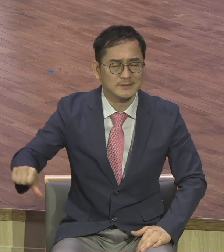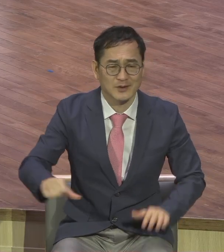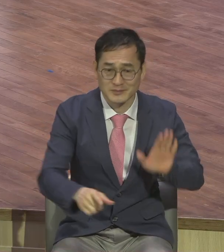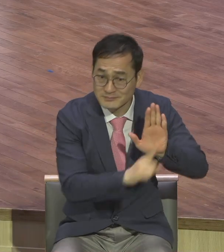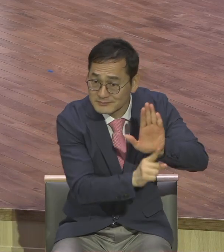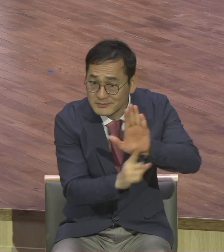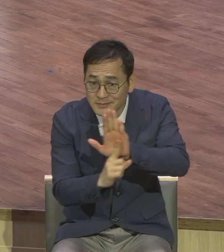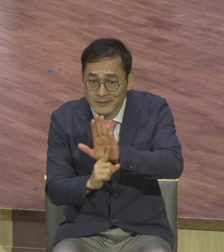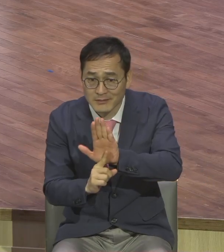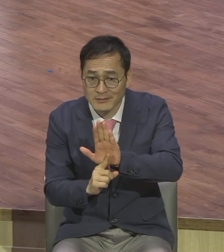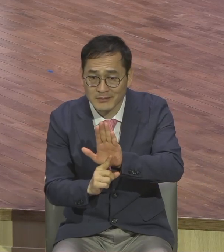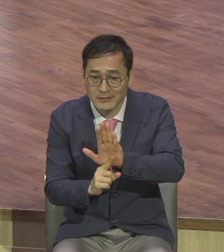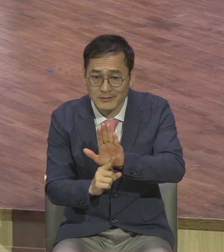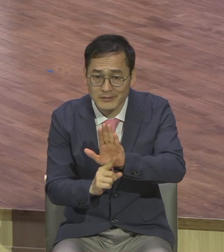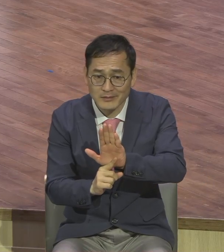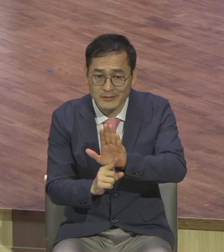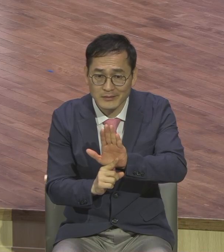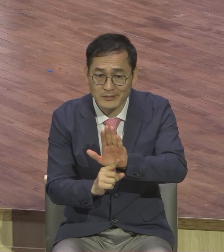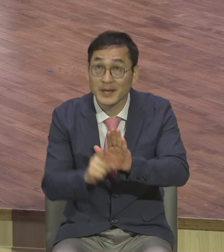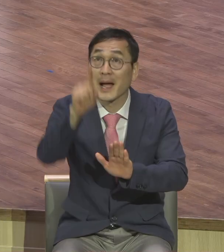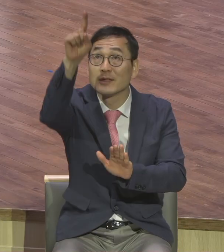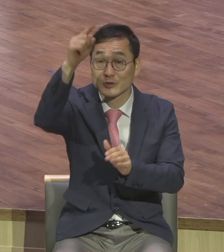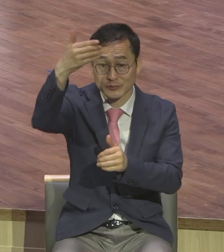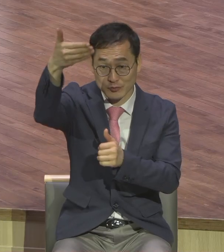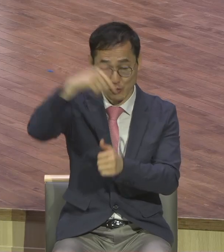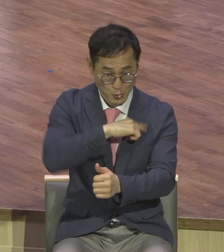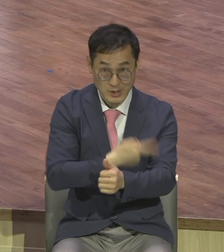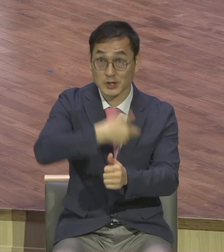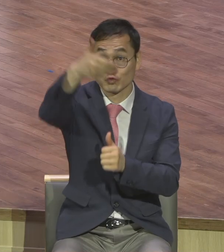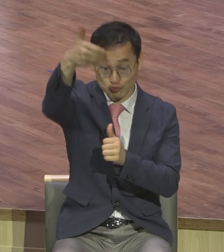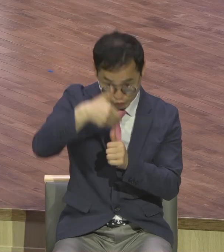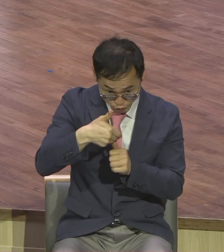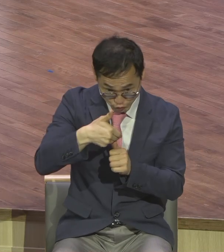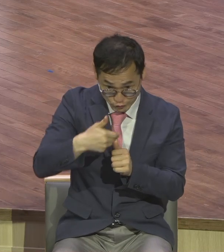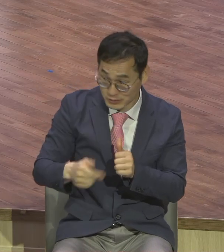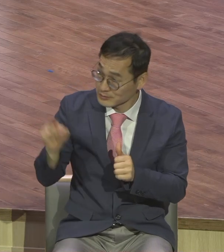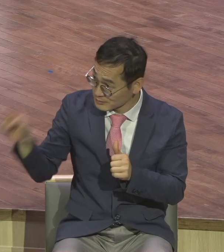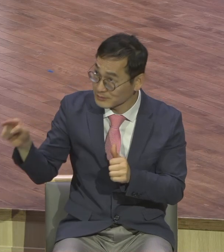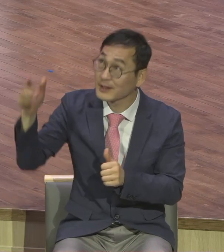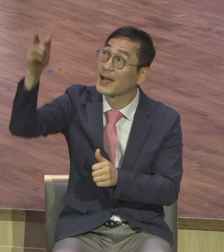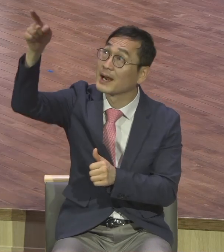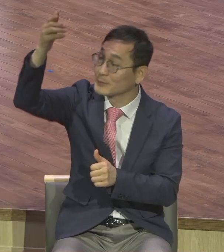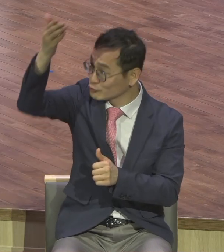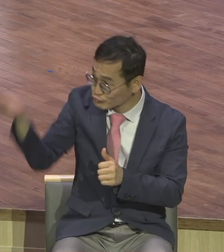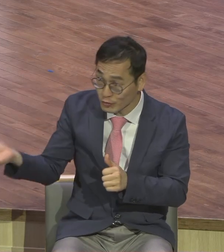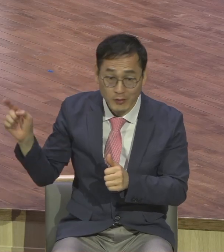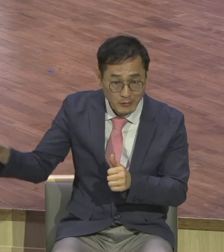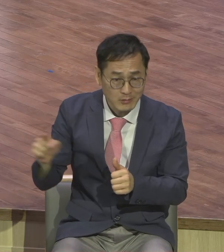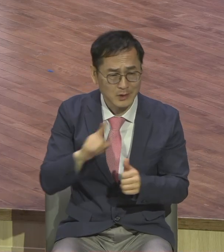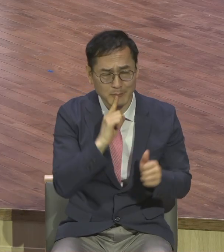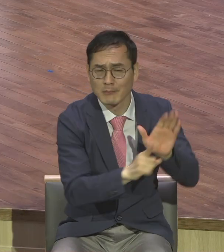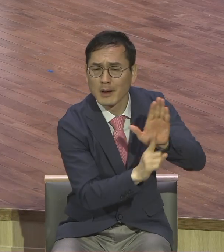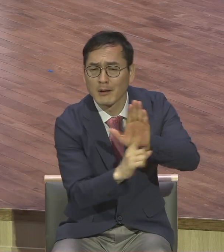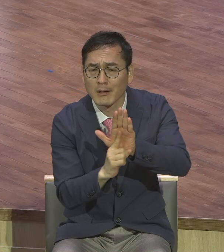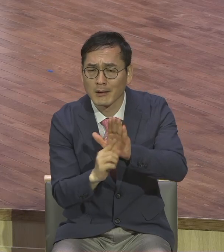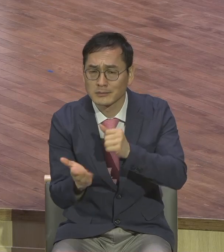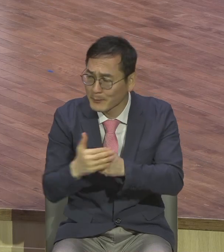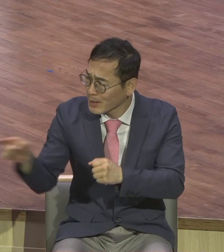했기 때문에 그 증거가 있기 때문에 하나님께로 받은 권위라고 그렇게 하면 바로 예수님을